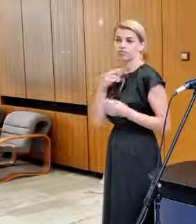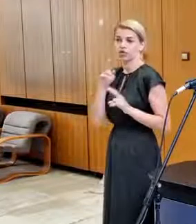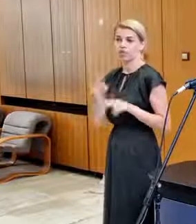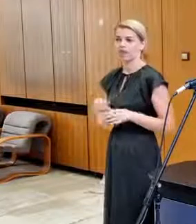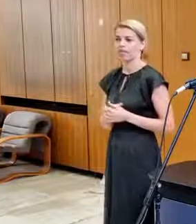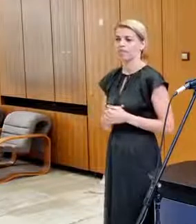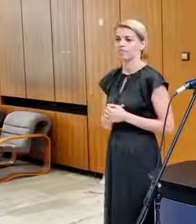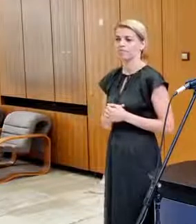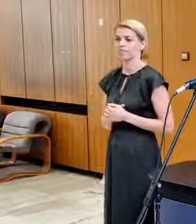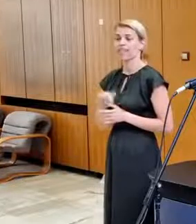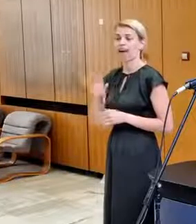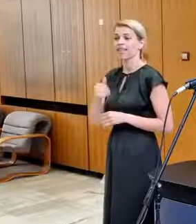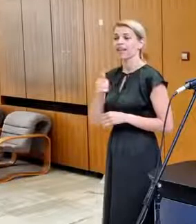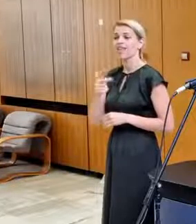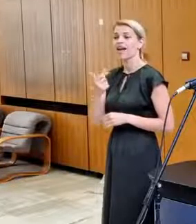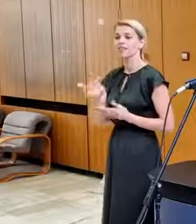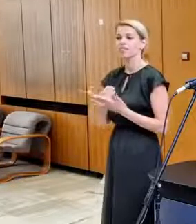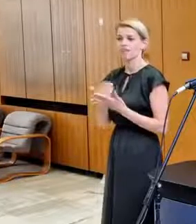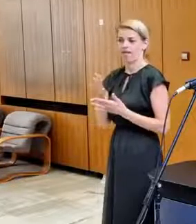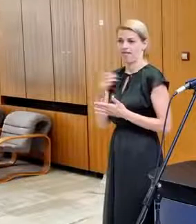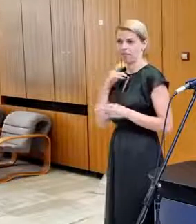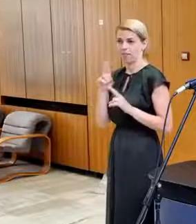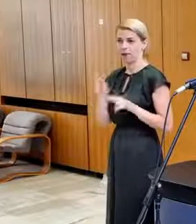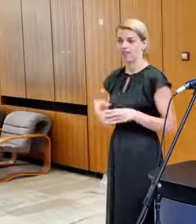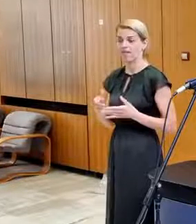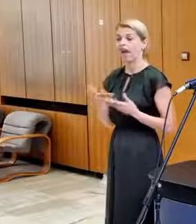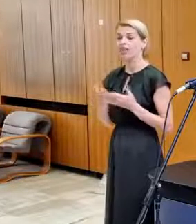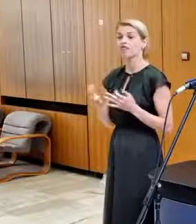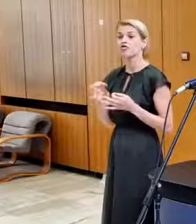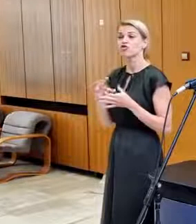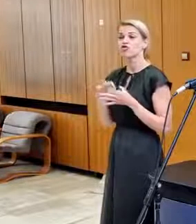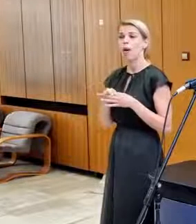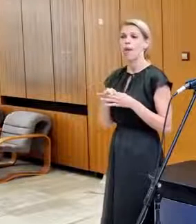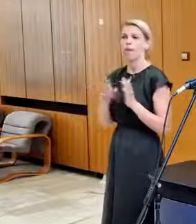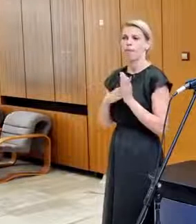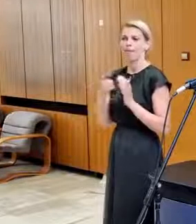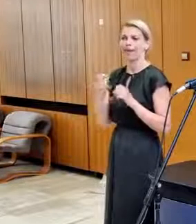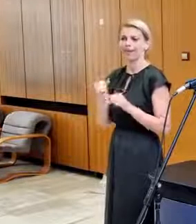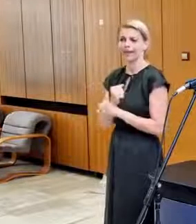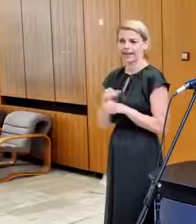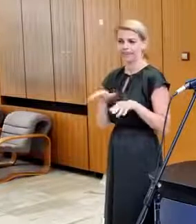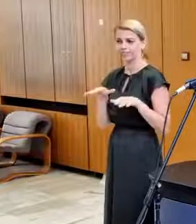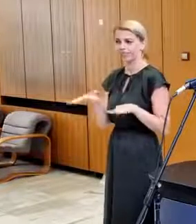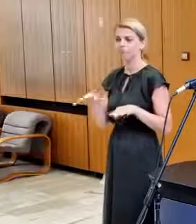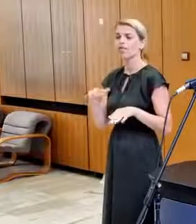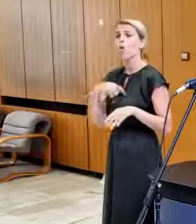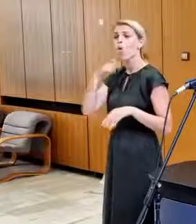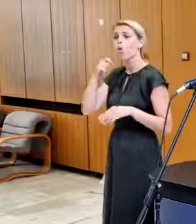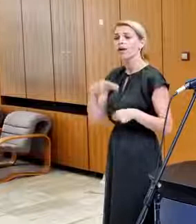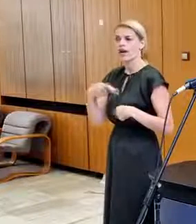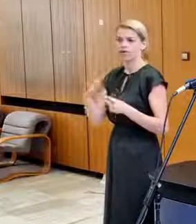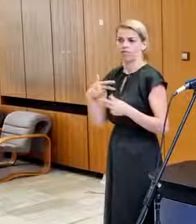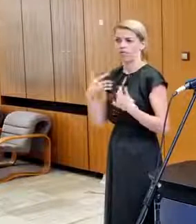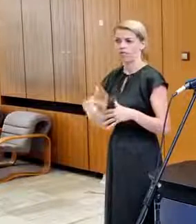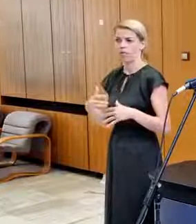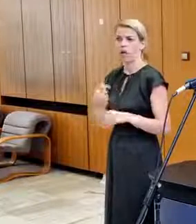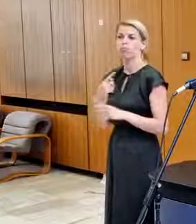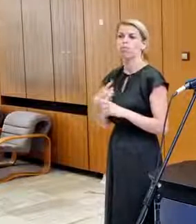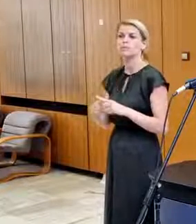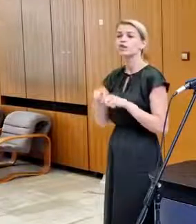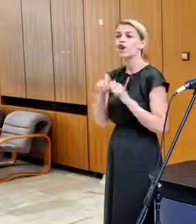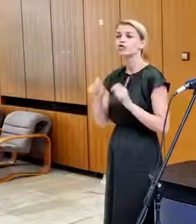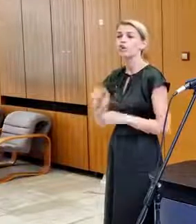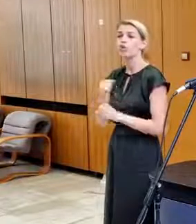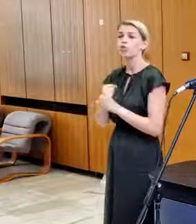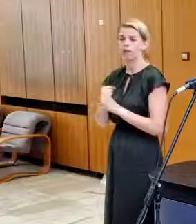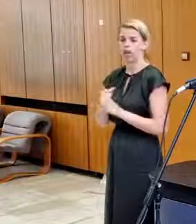Ani jedna z týchto správne je pravdivá. Nič, čo sa týka MIGOV, sme nateraz nedali na Ukrajinu a ani nebolo urobené žiadne rozhodnutie